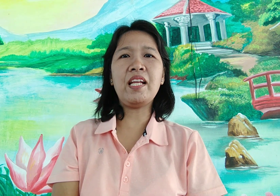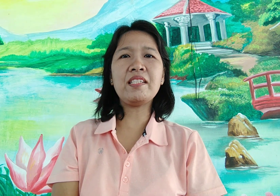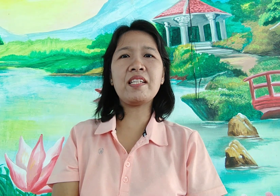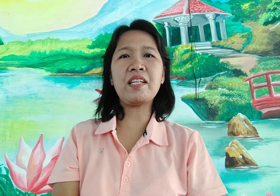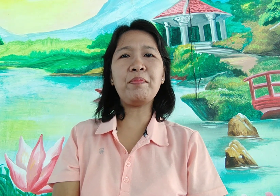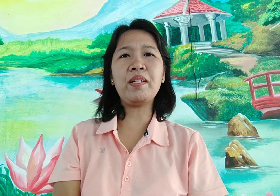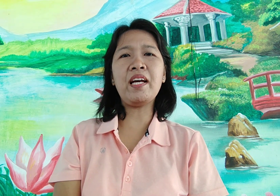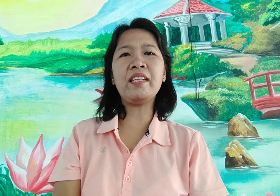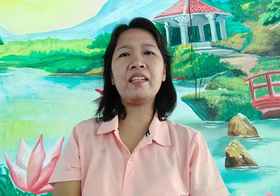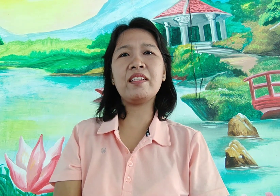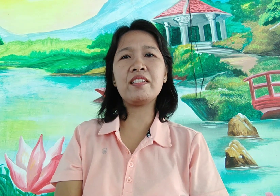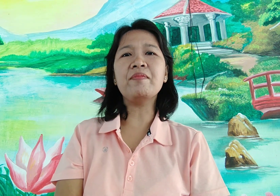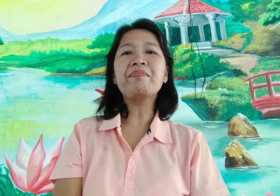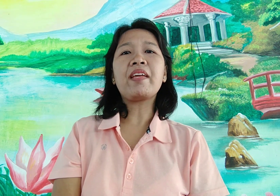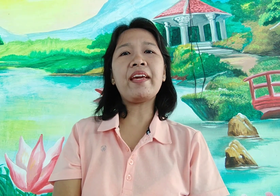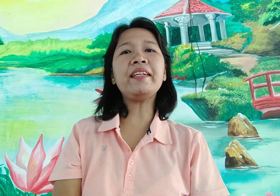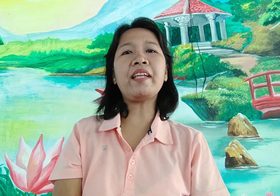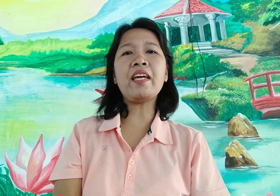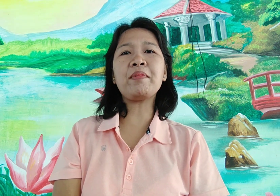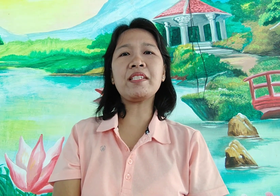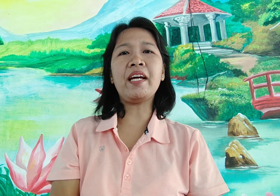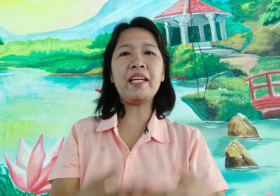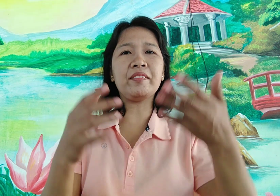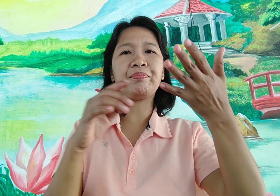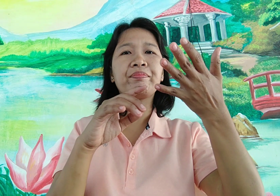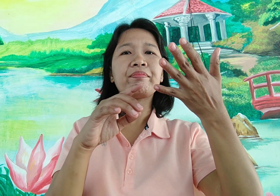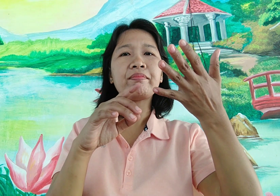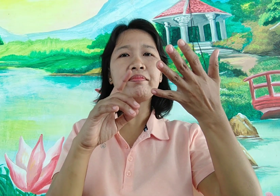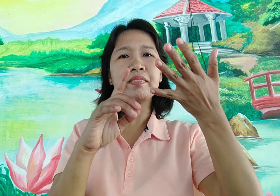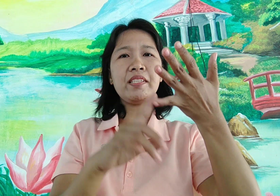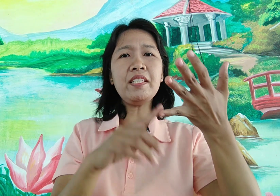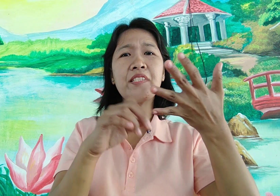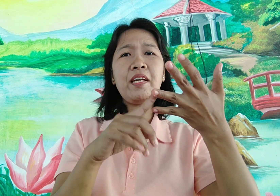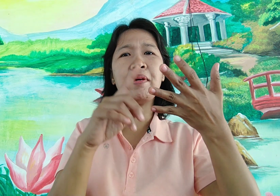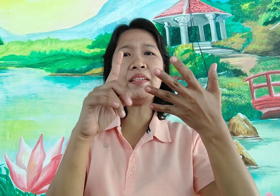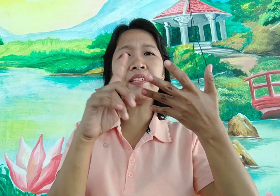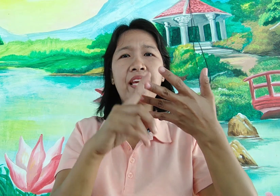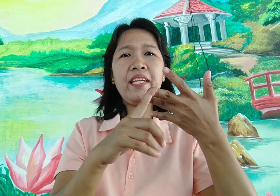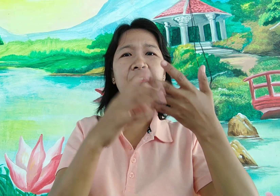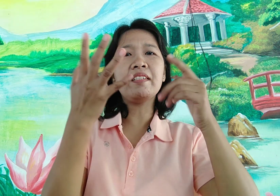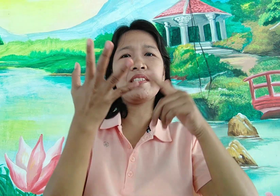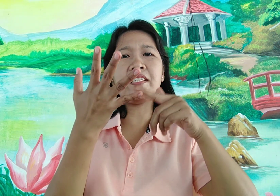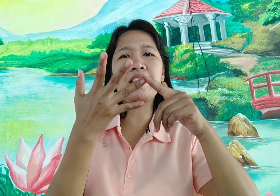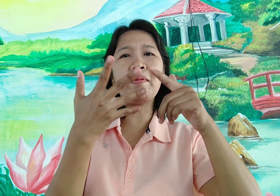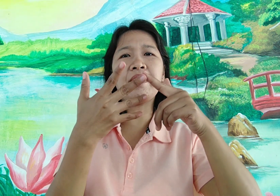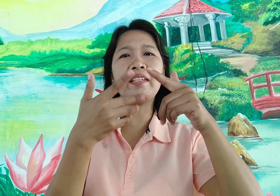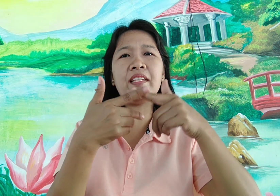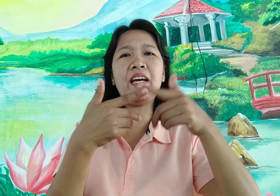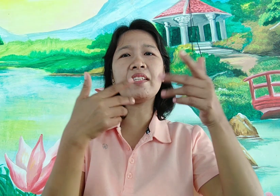last example natin is 8 times 9 6, 7, 8 6, 7, 8, 9